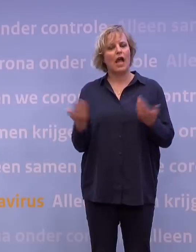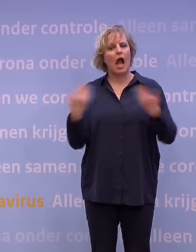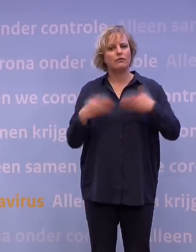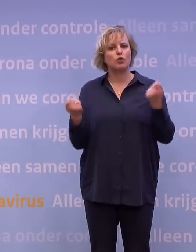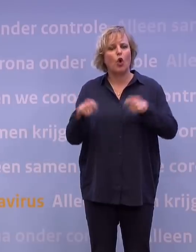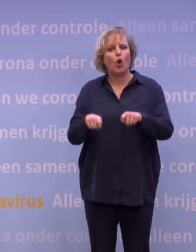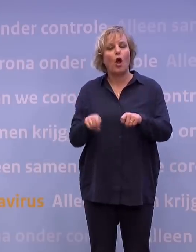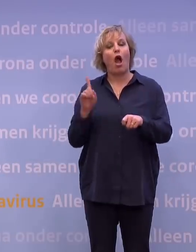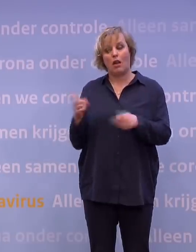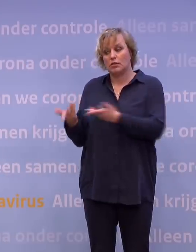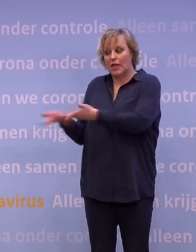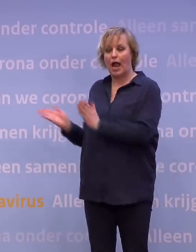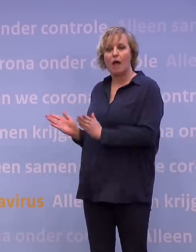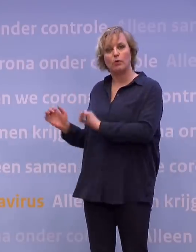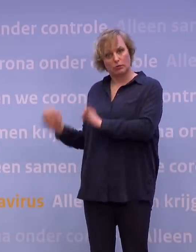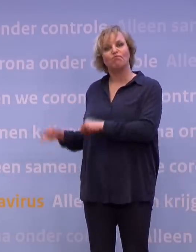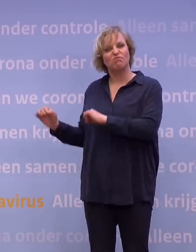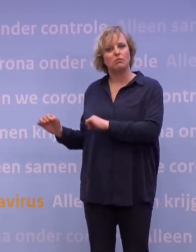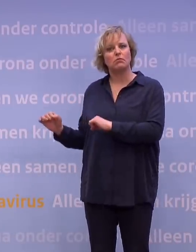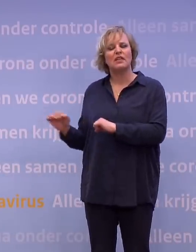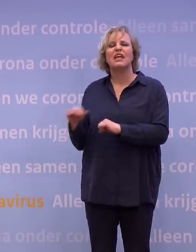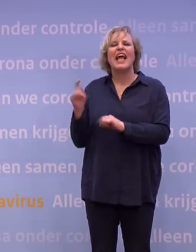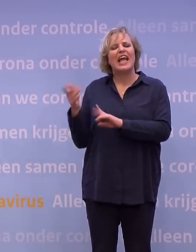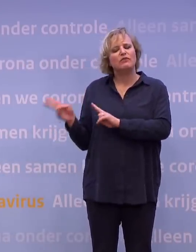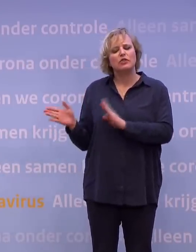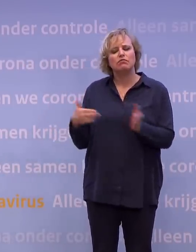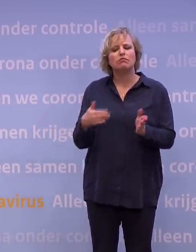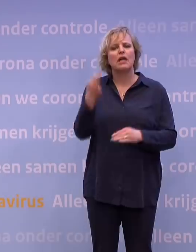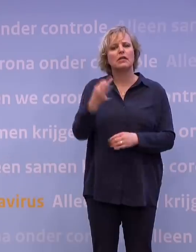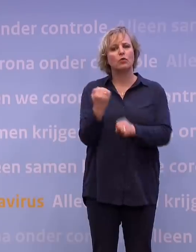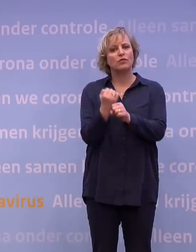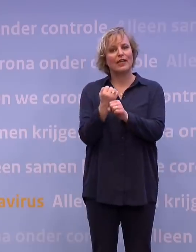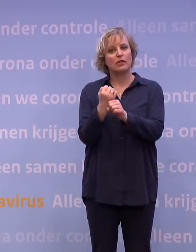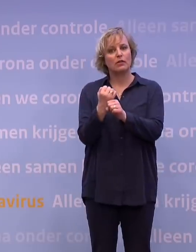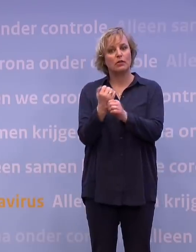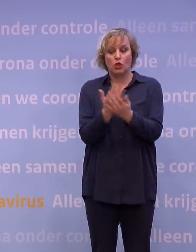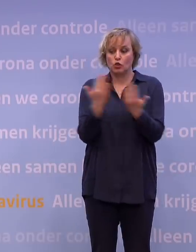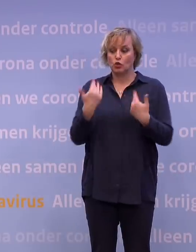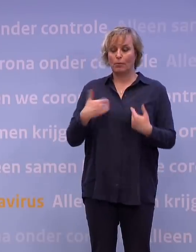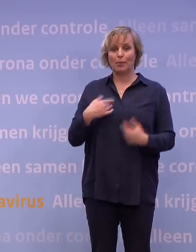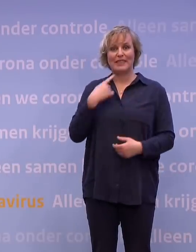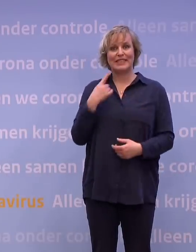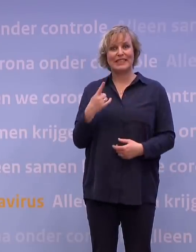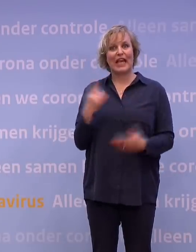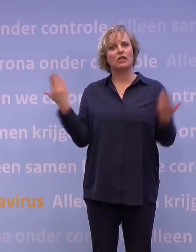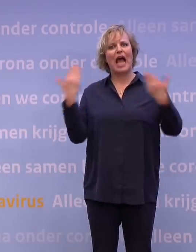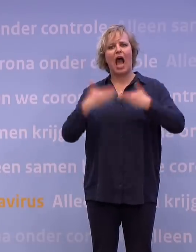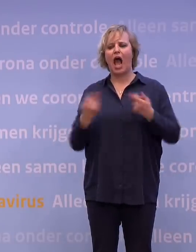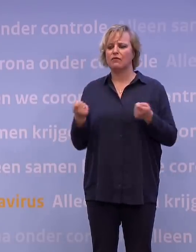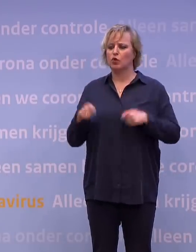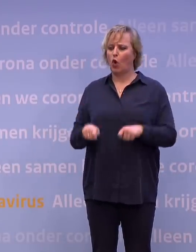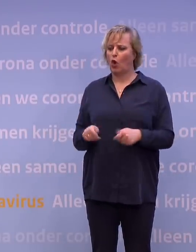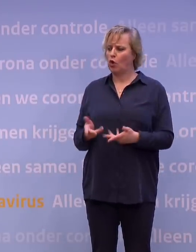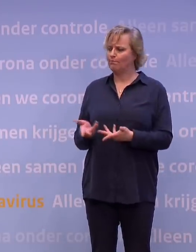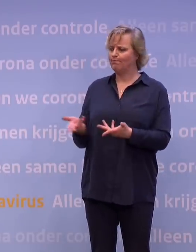Ik wil toch nog even kijken naar dat thuiswerken. Er zijn ook veel mensen die zich afvragen, zo'n avondklok is wel een hele generieke maatregel